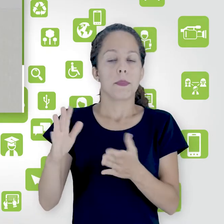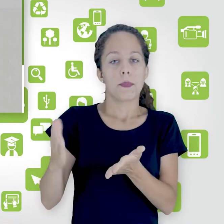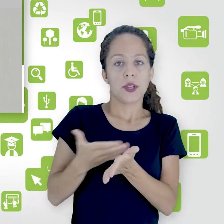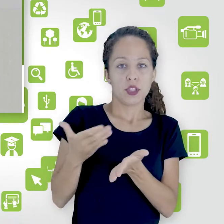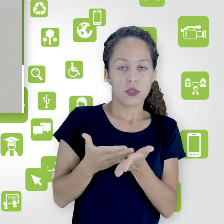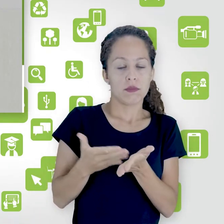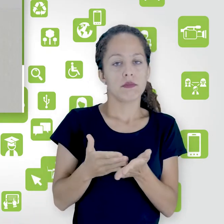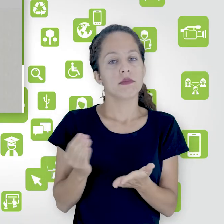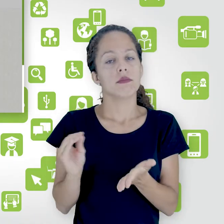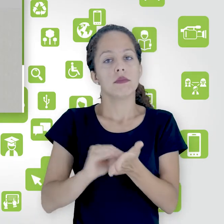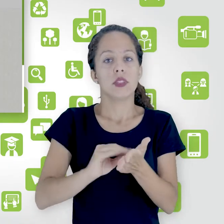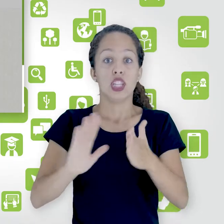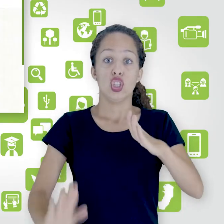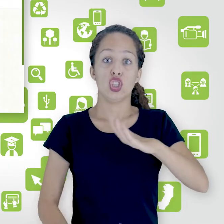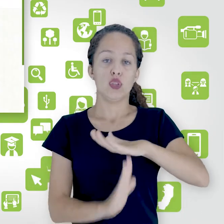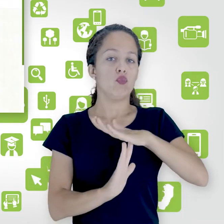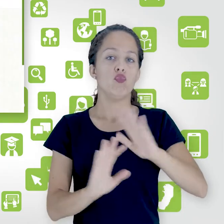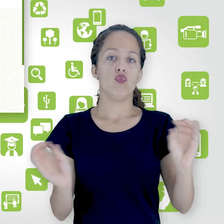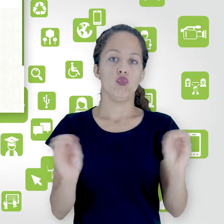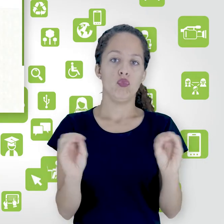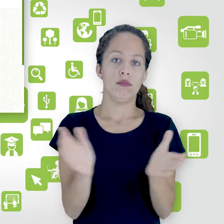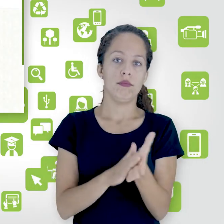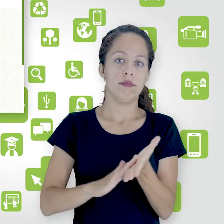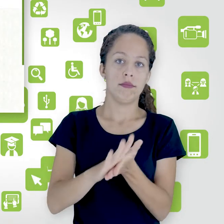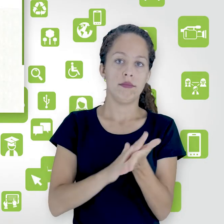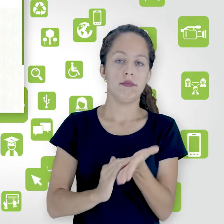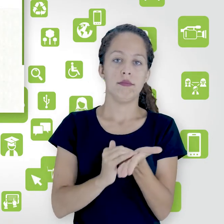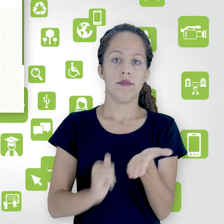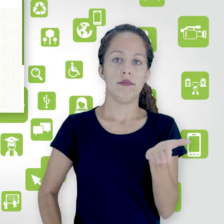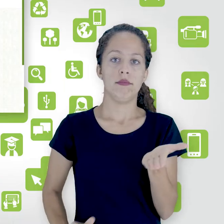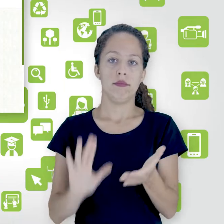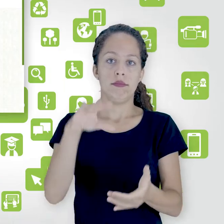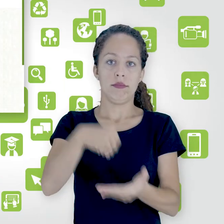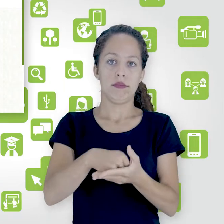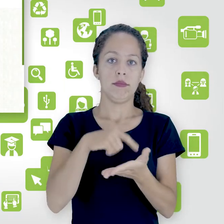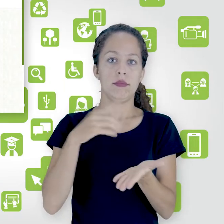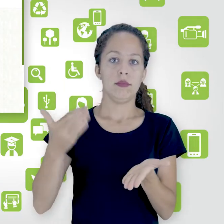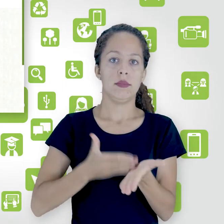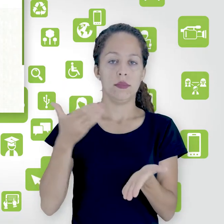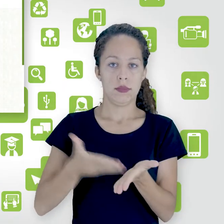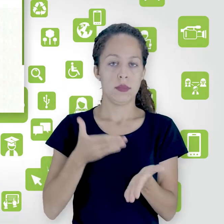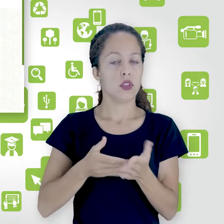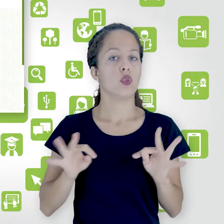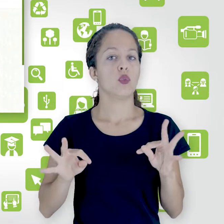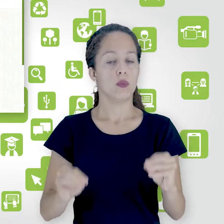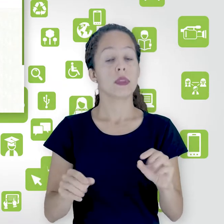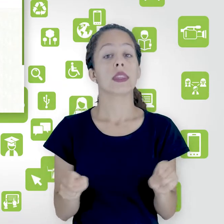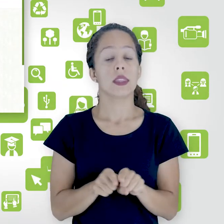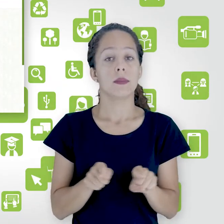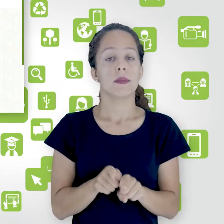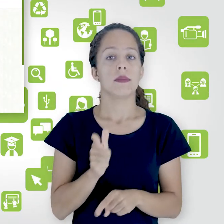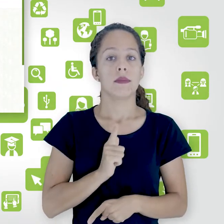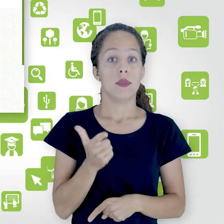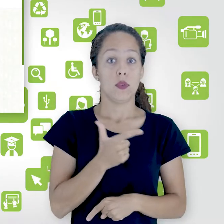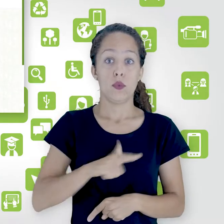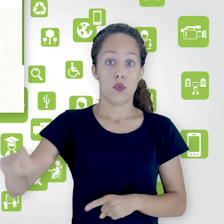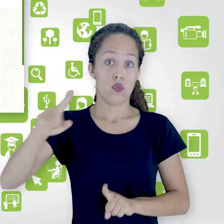Colocar ilimitado. E ele retira todas as páginas. Fica uma página só. Outra forma de organizar por página,